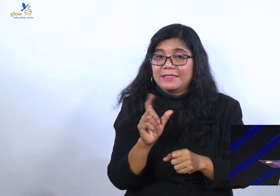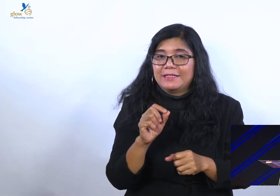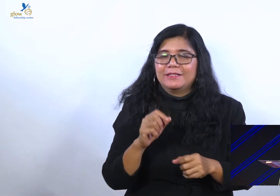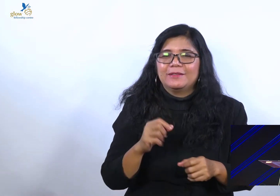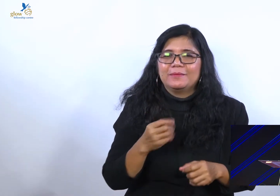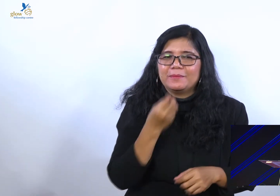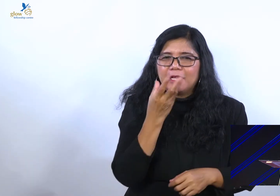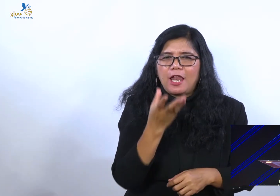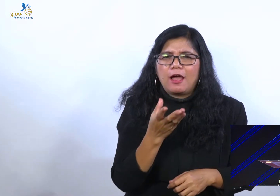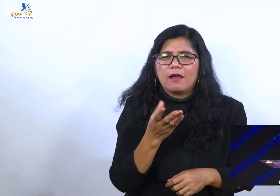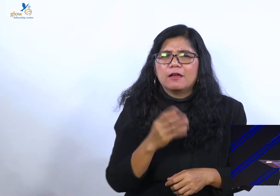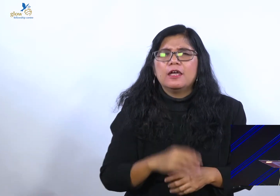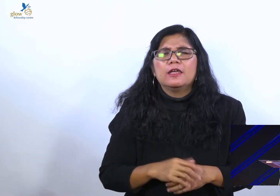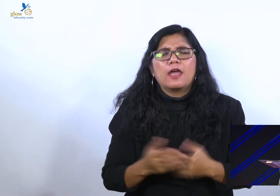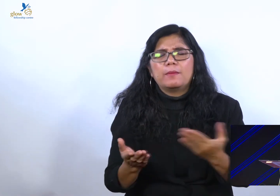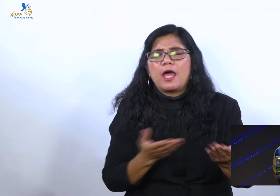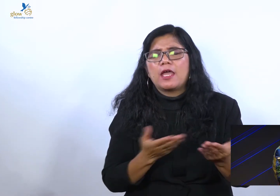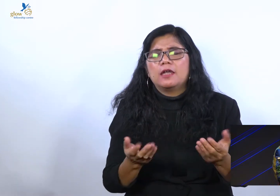akan terus maju.